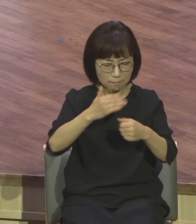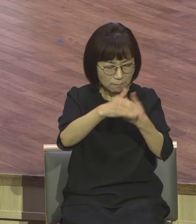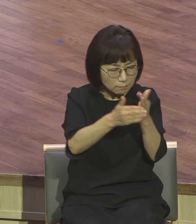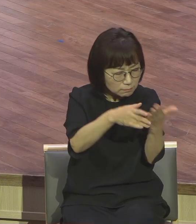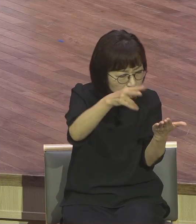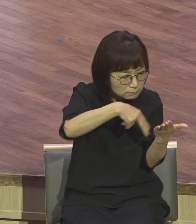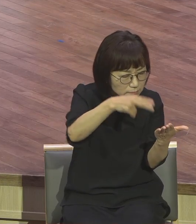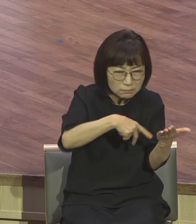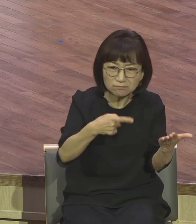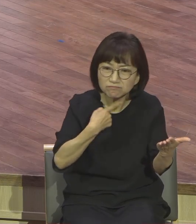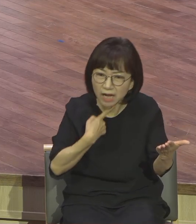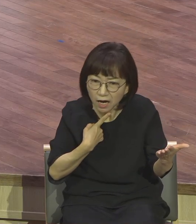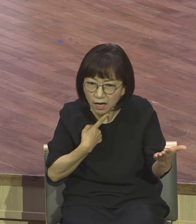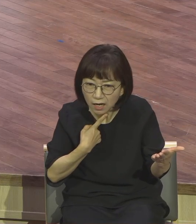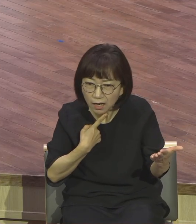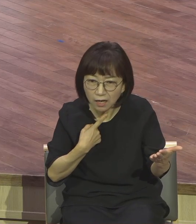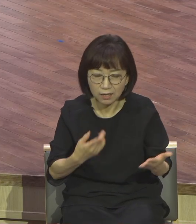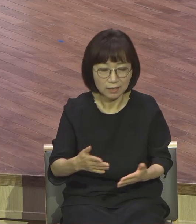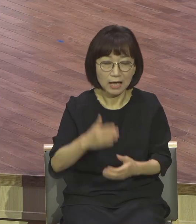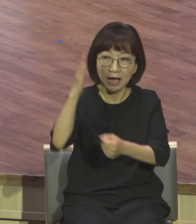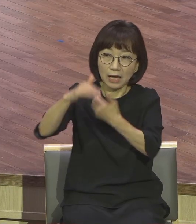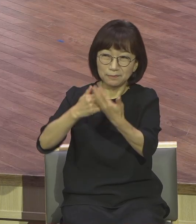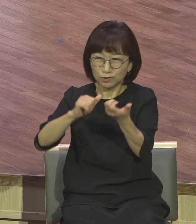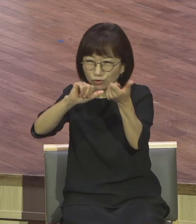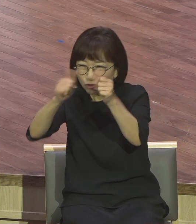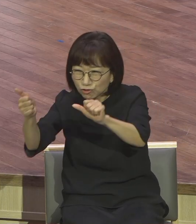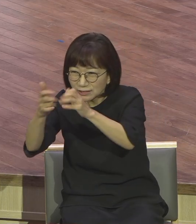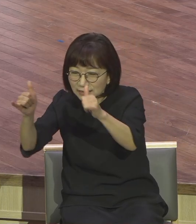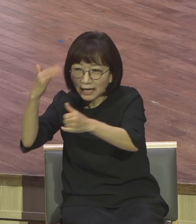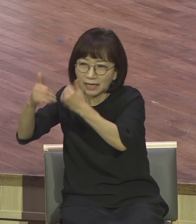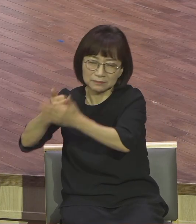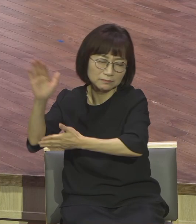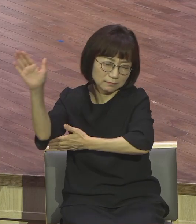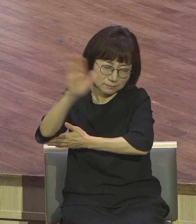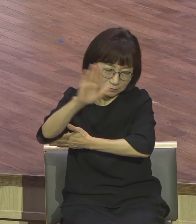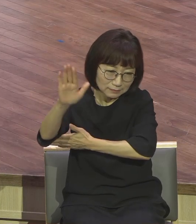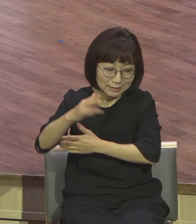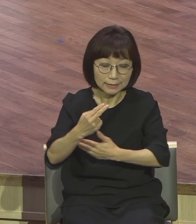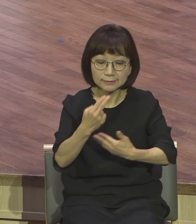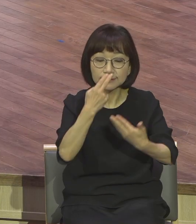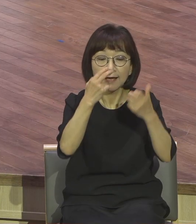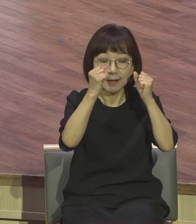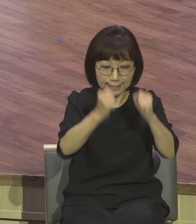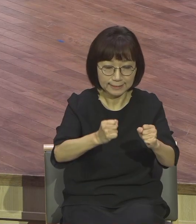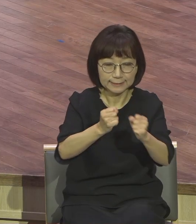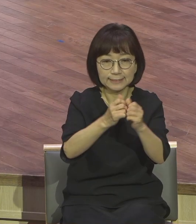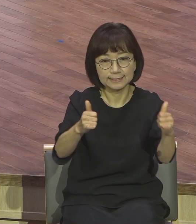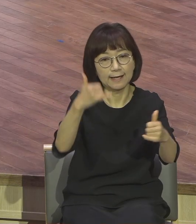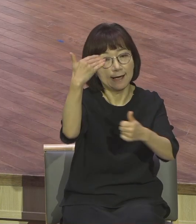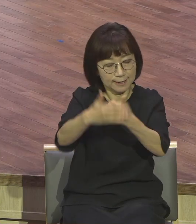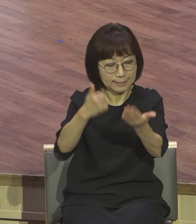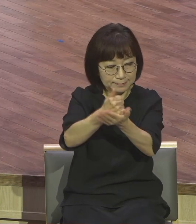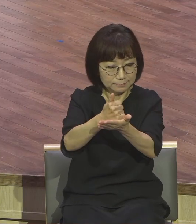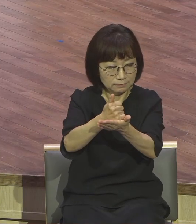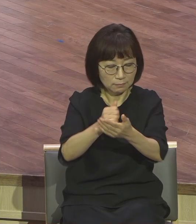못하이느냐 하나님은 죽은 자의 하나님이 아니오 살아있는 자의 하나님이시나 하시니 무리가 듣고 그의 가르치면